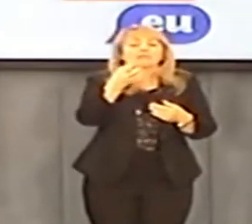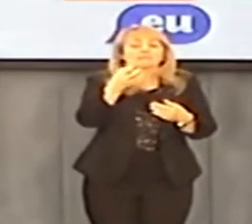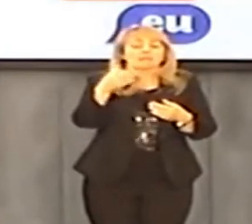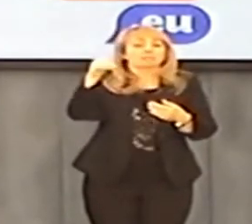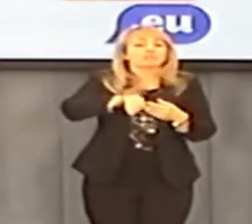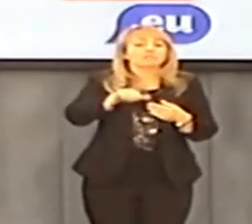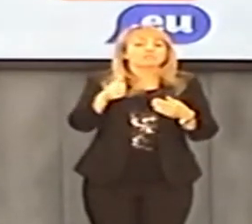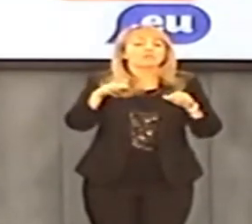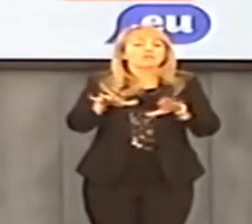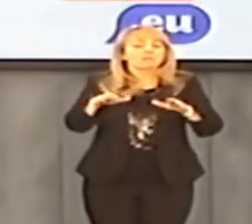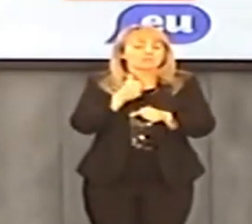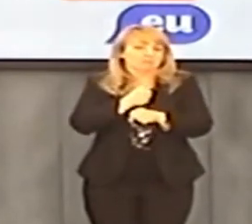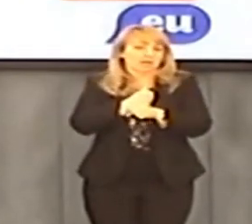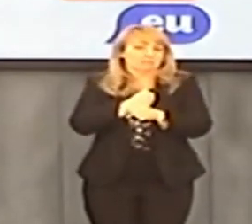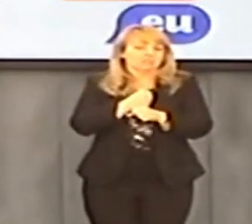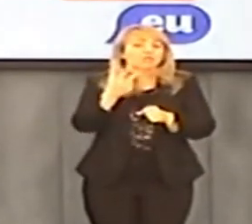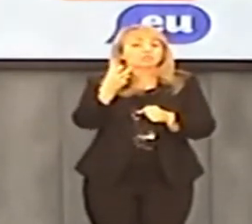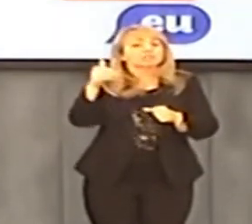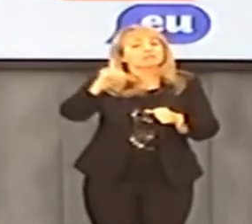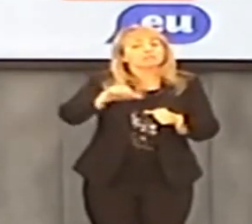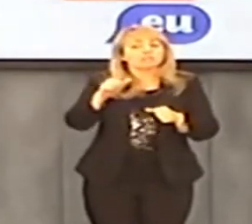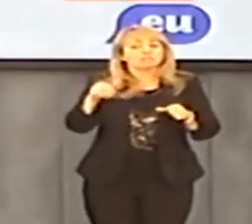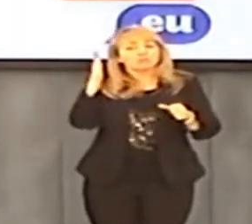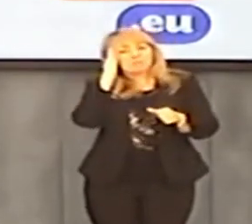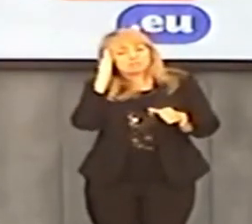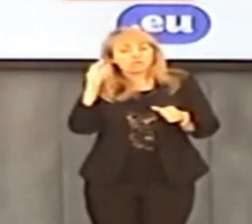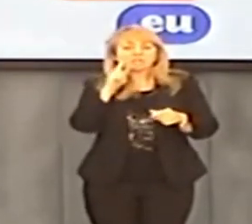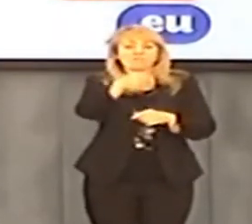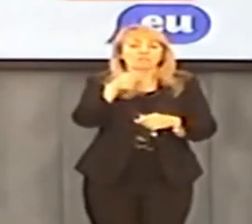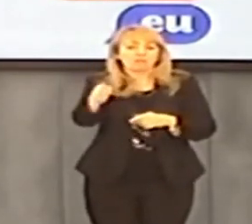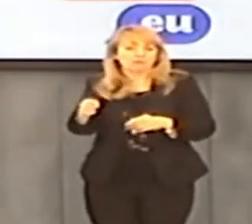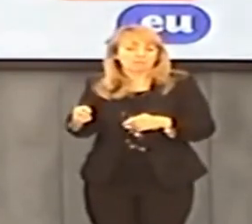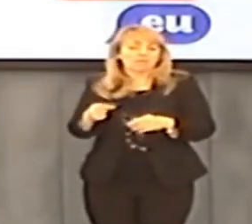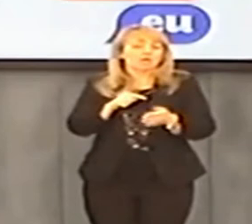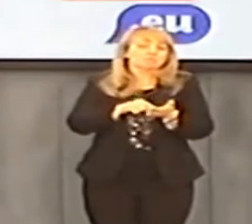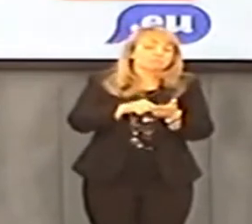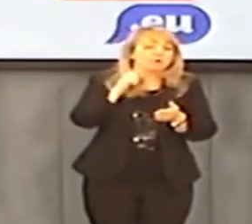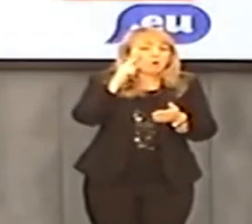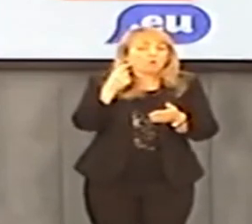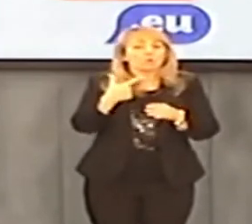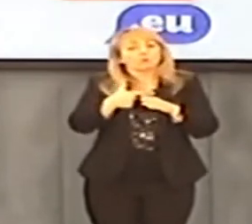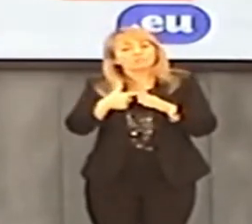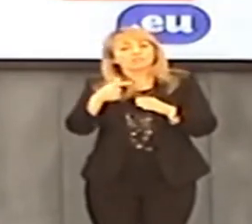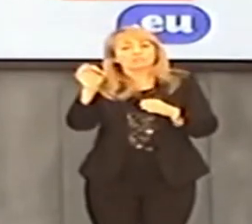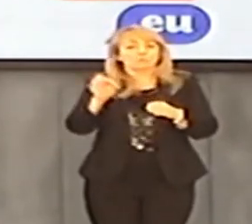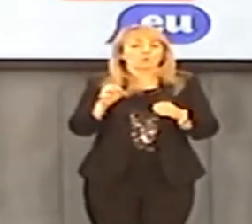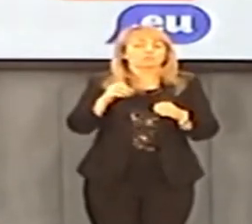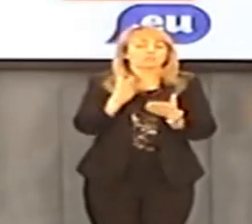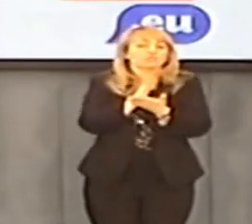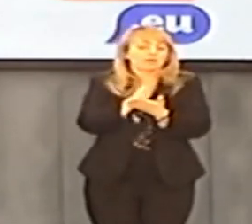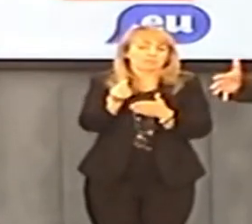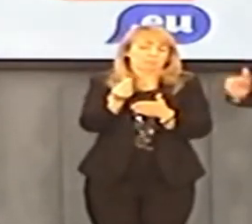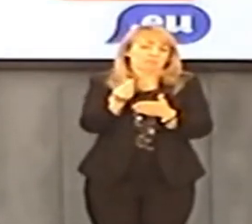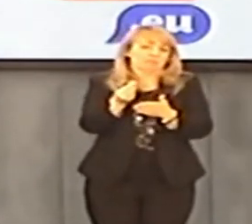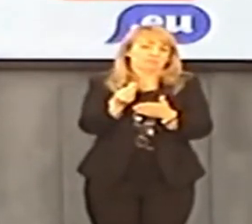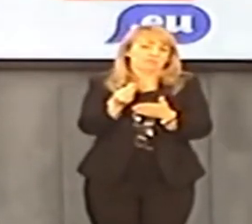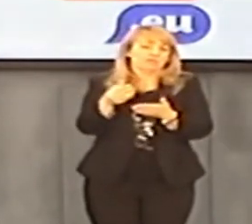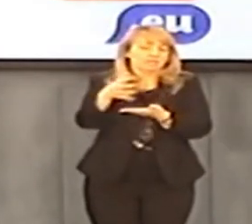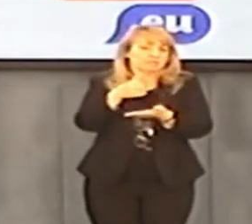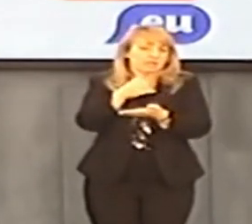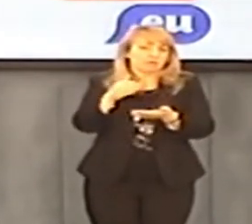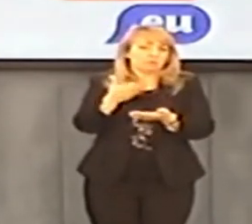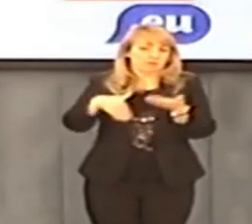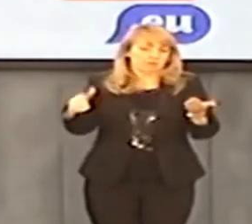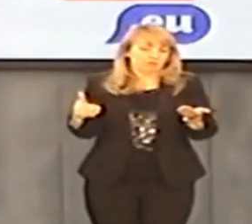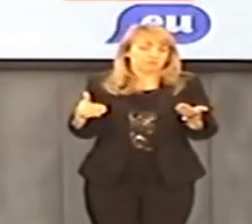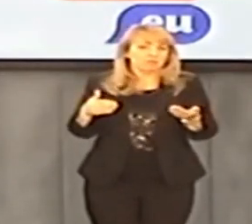w wyższych technologiach, 300 tysięcy mieszkań na wynajm dodatkowo w 2020 roku, po cenie takie i takie, na przykład 20% szredniej pensji